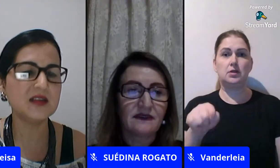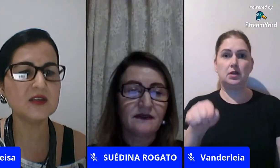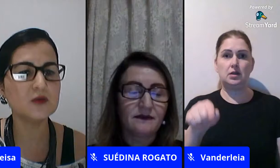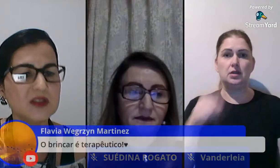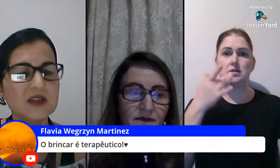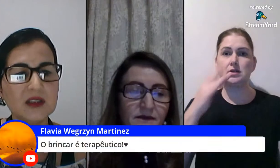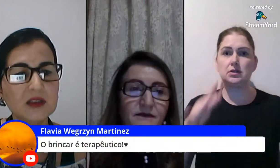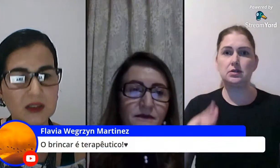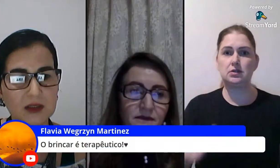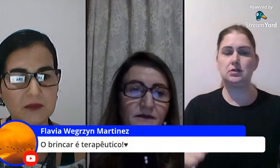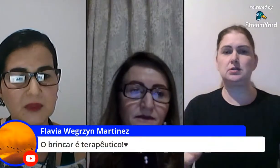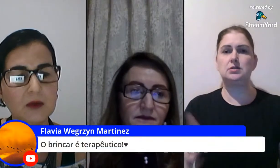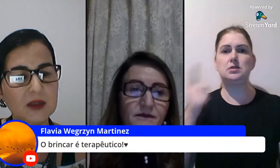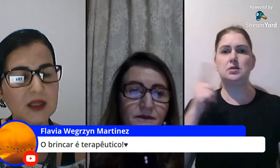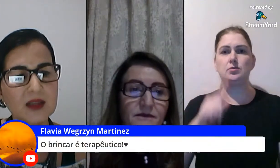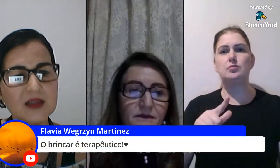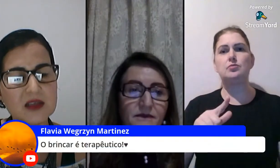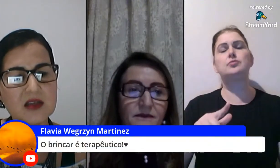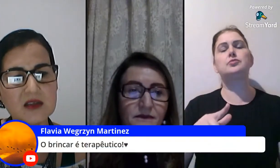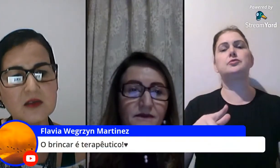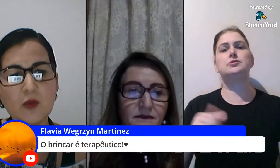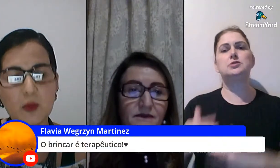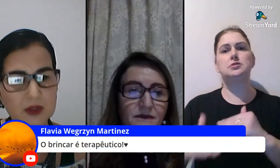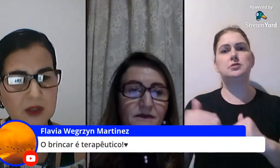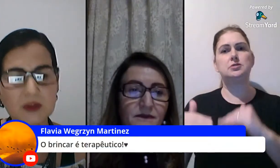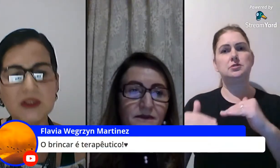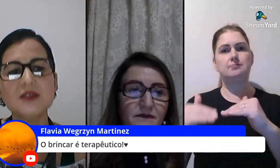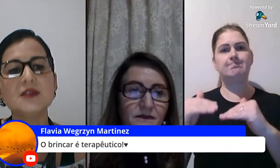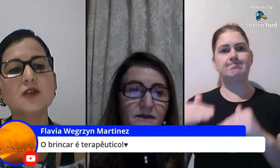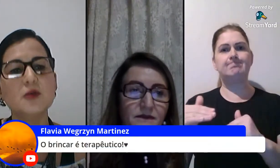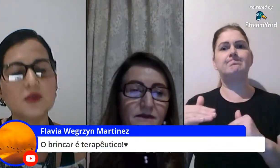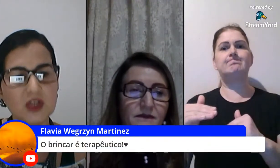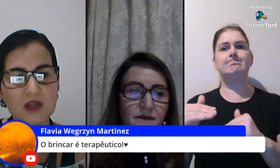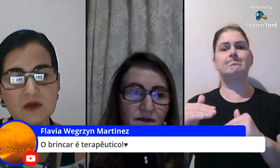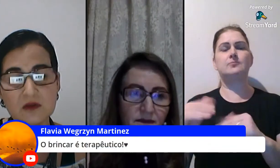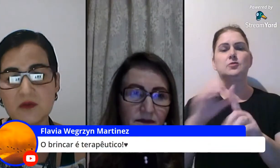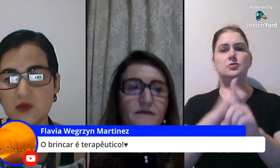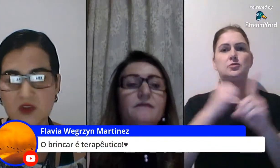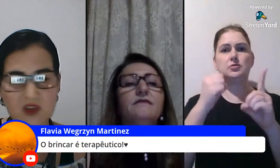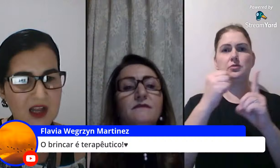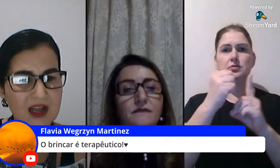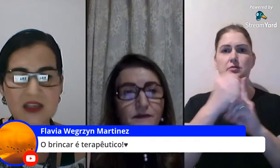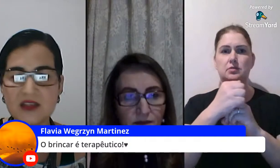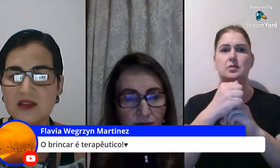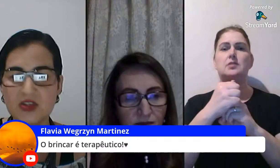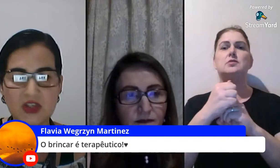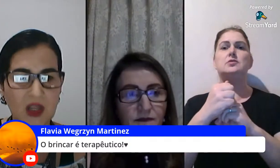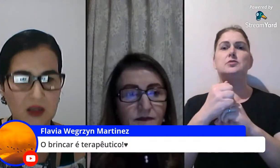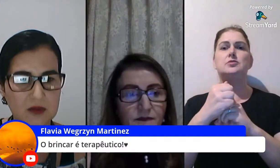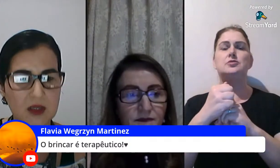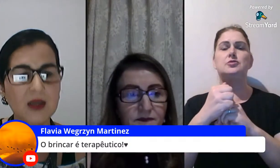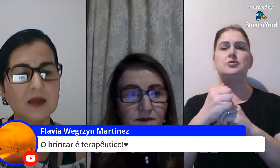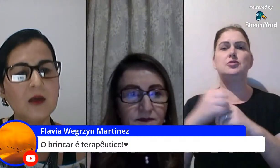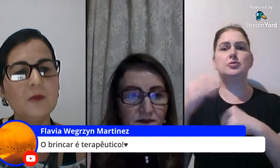exercer a sua cidadania então entender as crianças como protagonistas como sujeitos sociais de direitos então